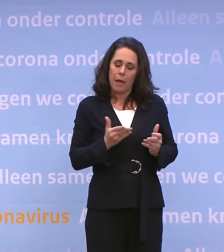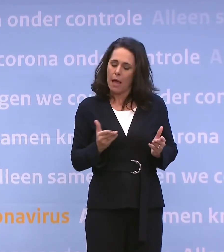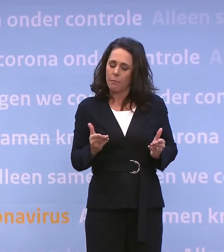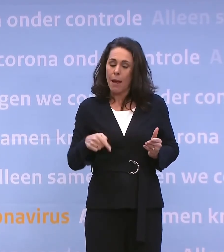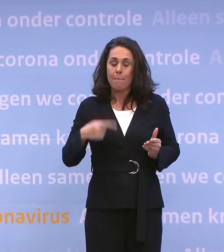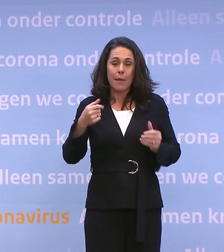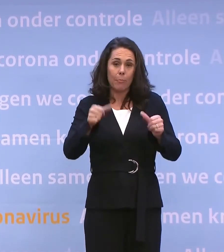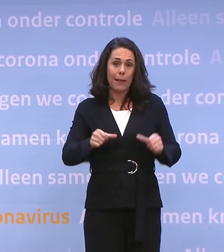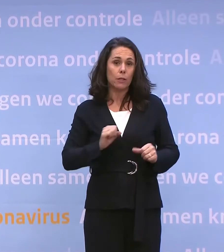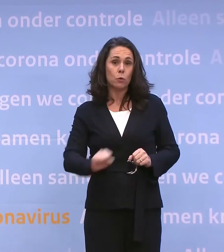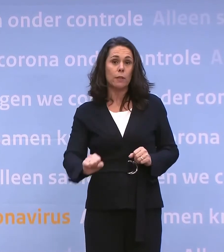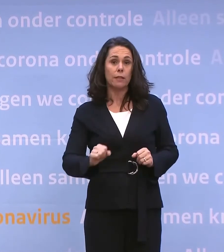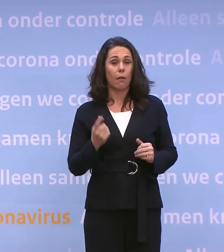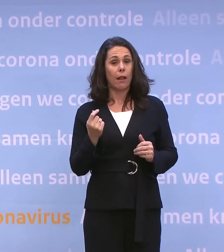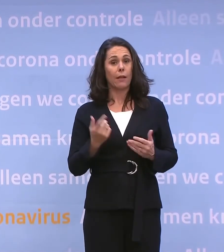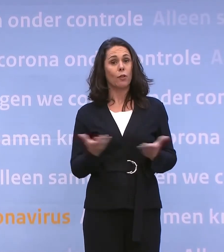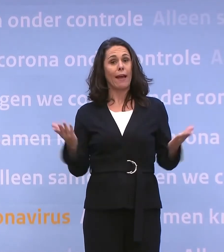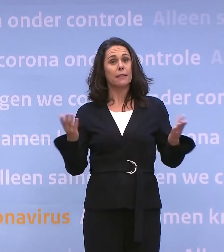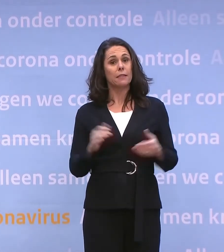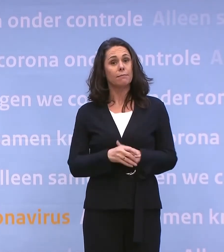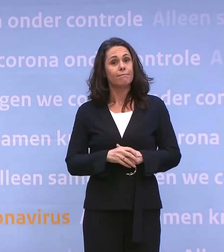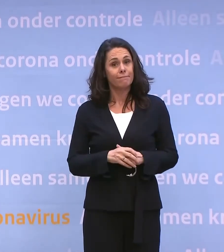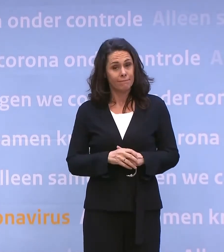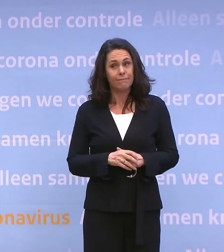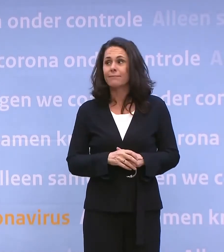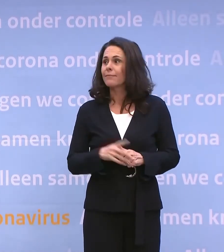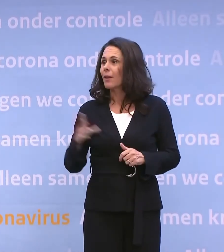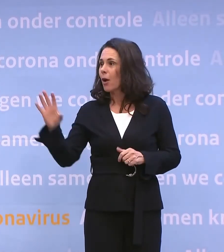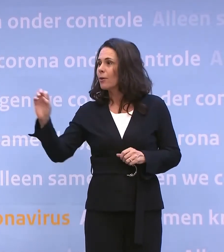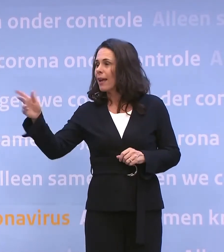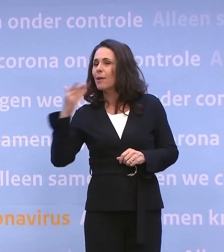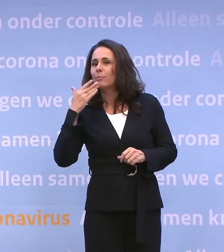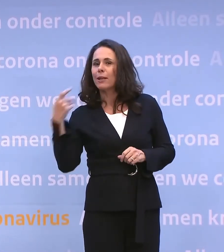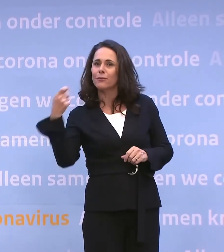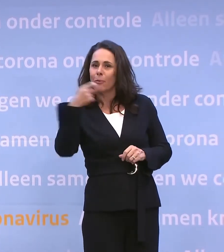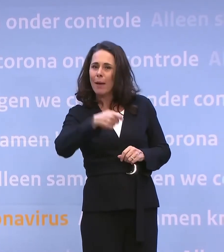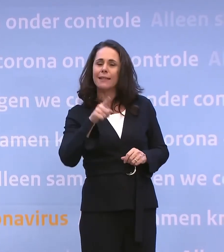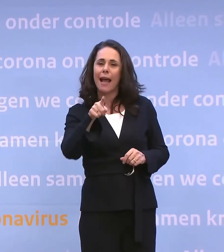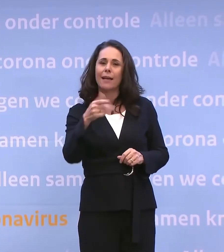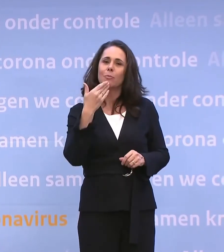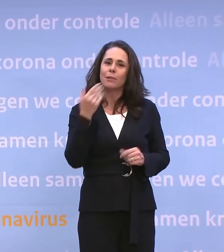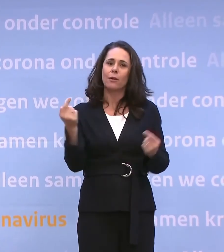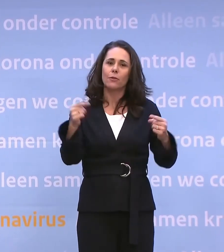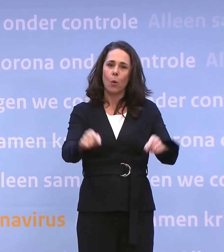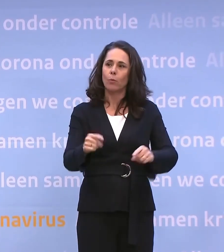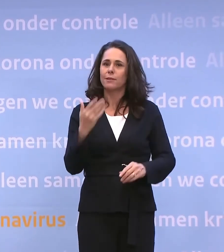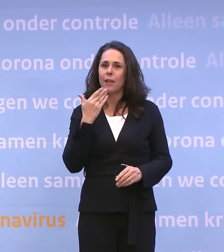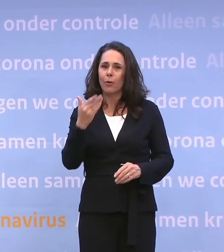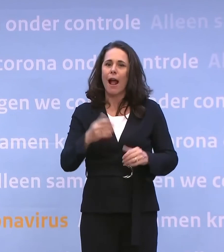Want dan ben ik misschien nog meer geld kwijt. Oké, dank voor uw bijdrage en u dank voor uw komst. Goeie avond. Dank.